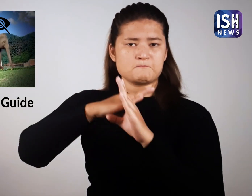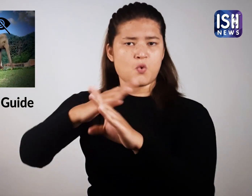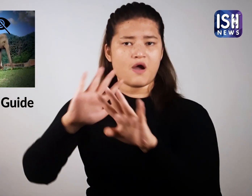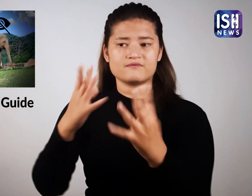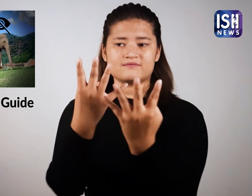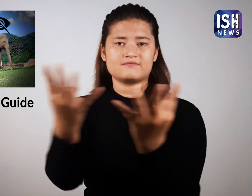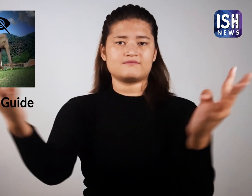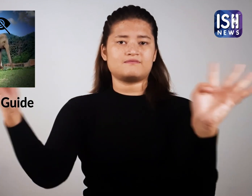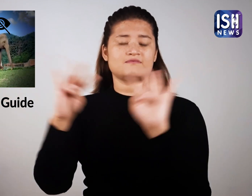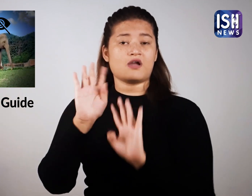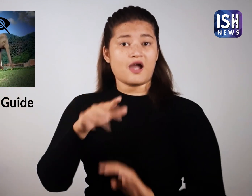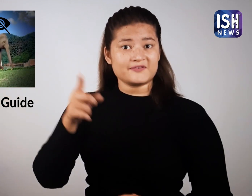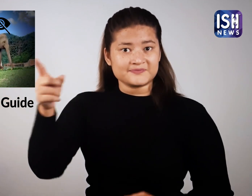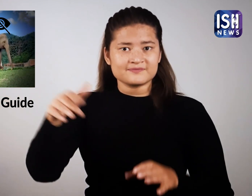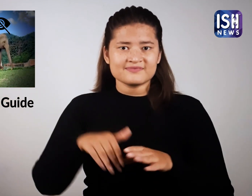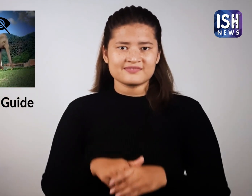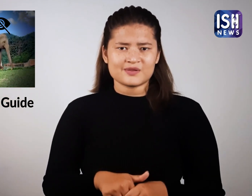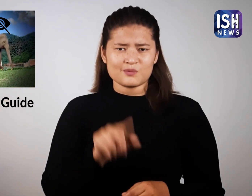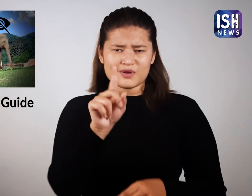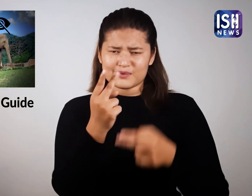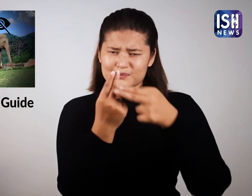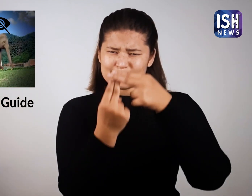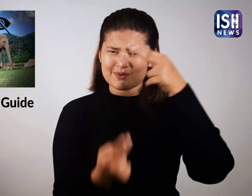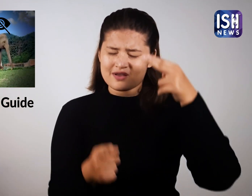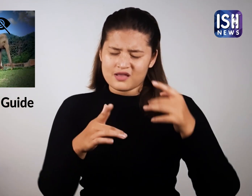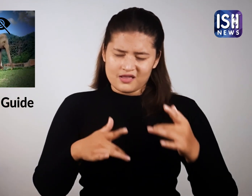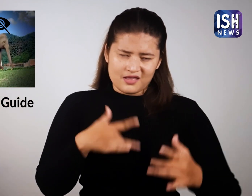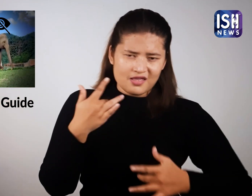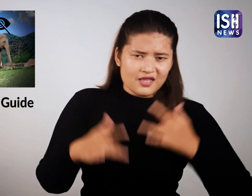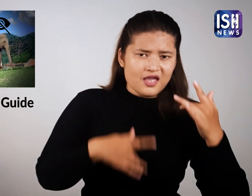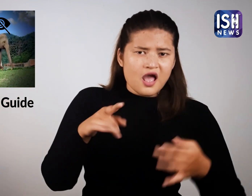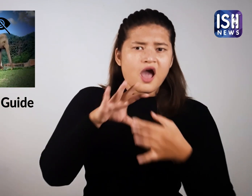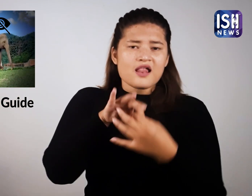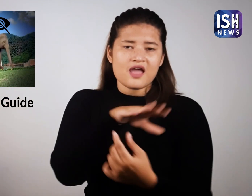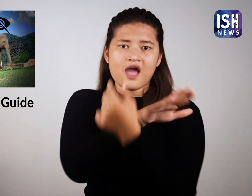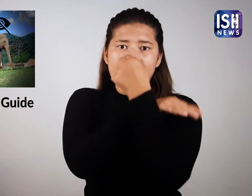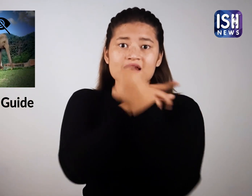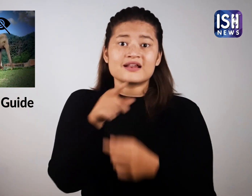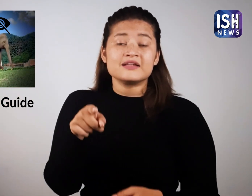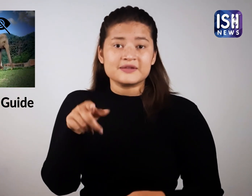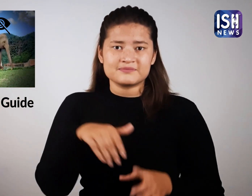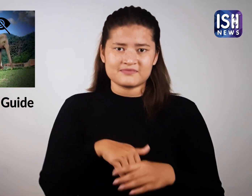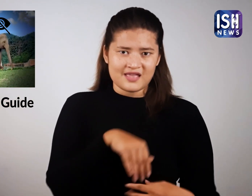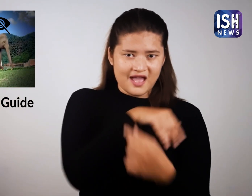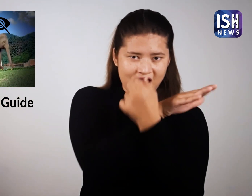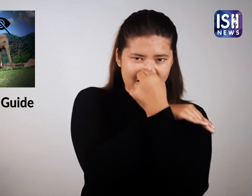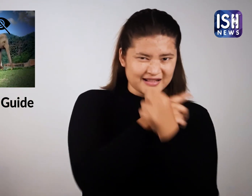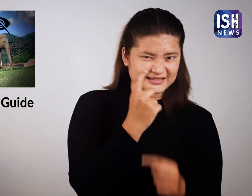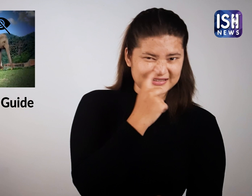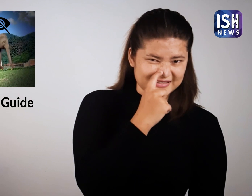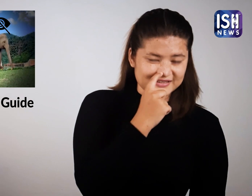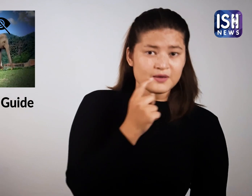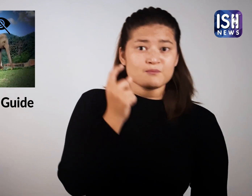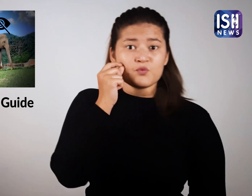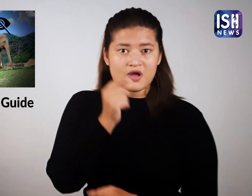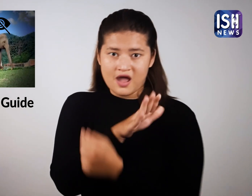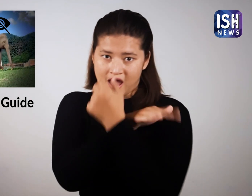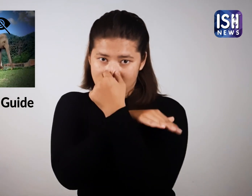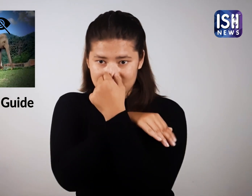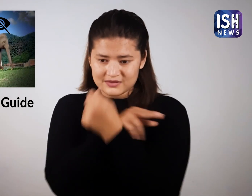है। हाथि के बारे में एक बहुत ही रोचक कहानी है। हाथि के बच्चे